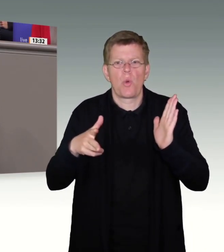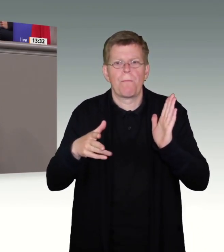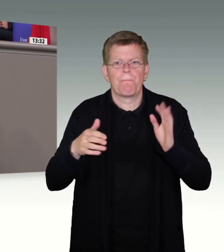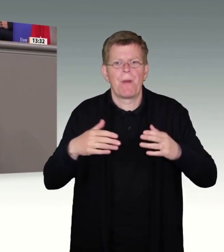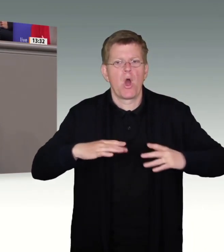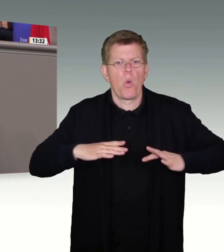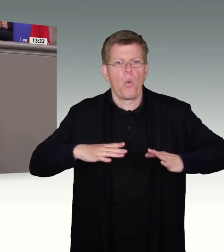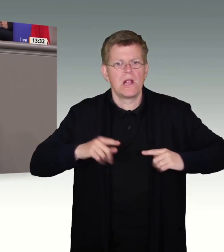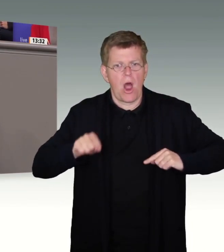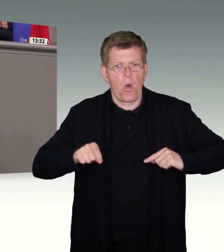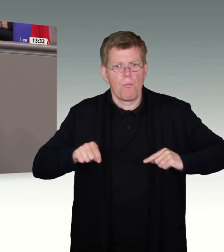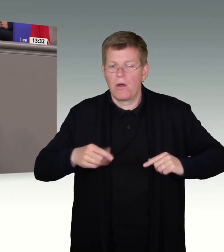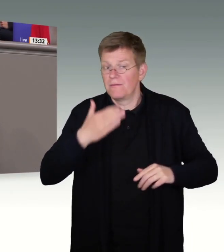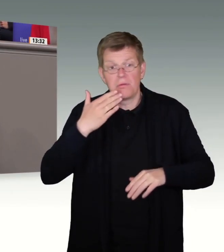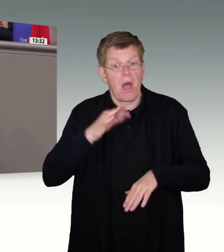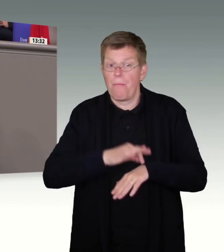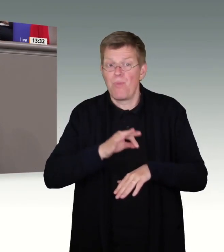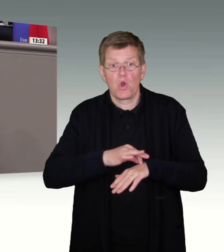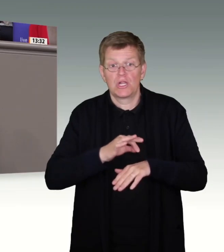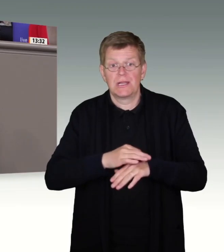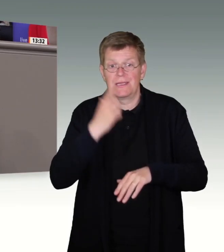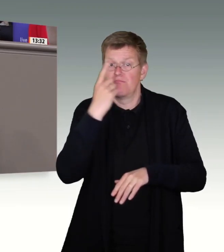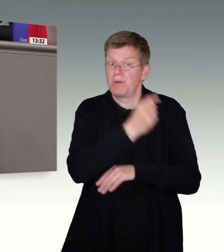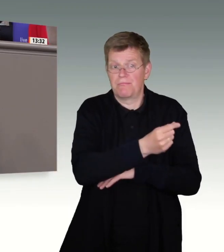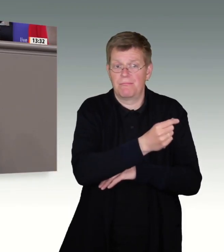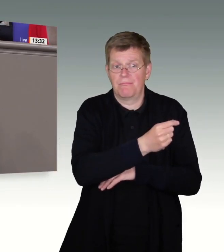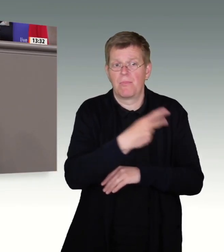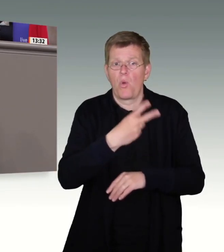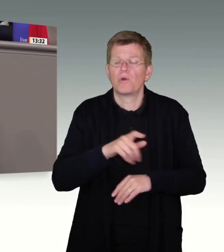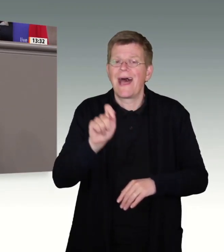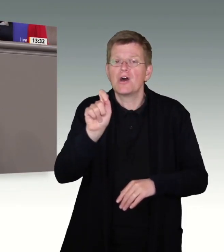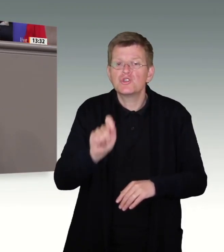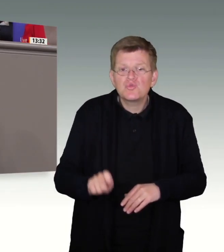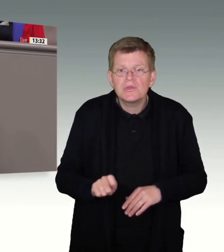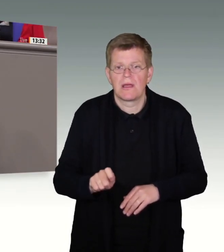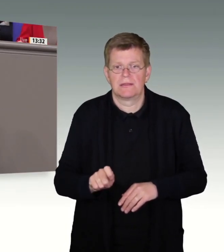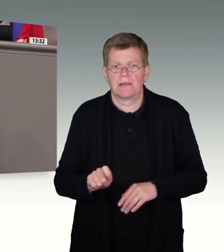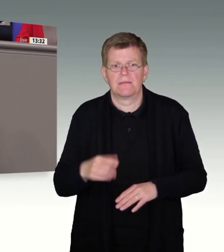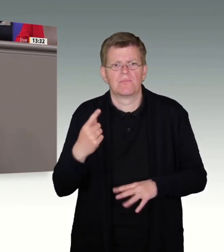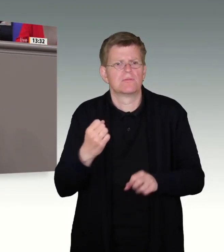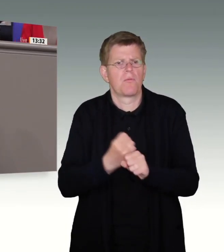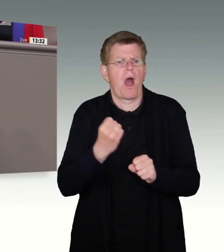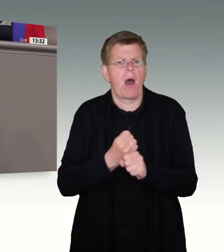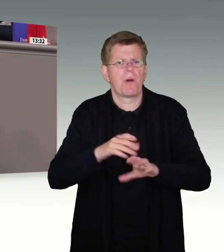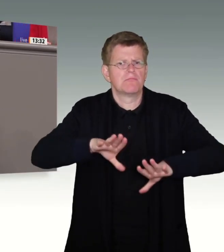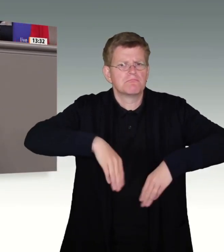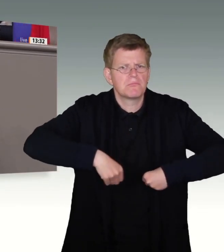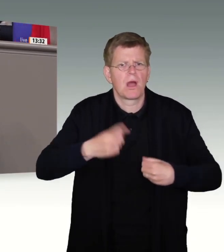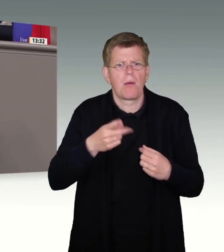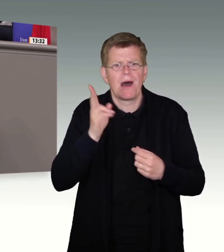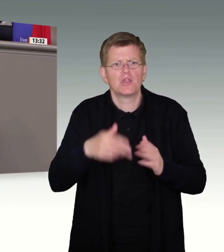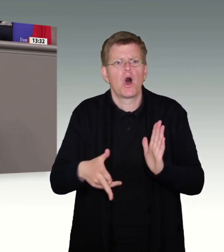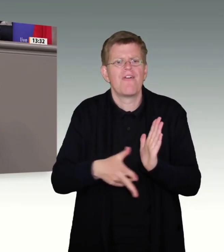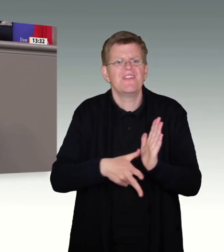und nicht rechtzeitig ausgereist sind, oder Studierende, die sozusagen hier eine Arbeit aufnehmen wollen, aber noch ein Visum zu